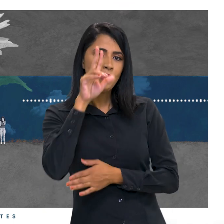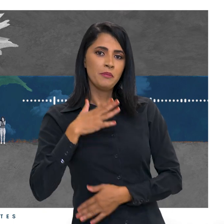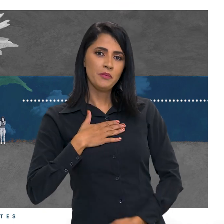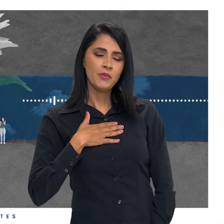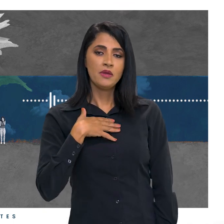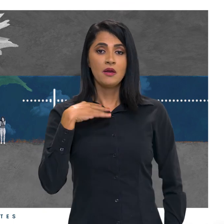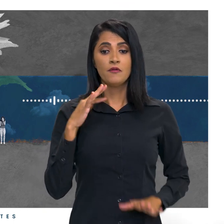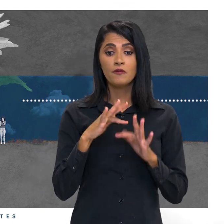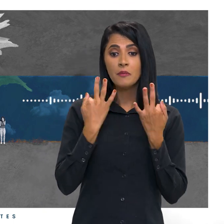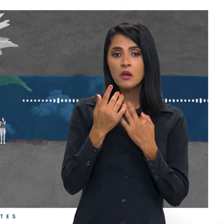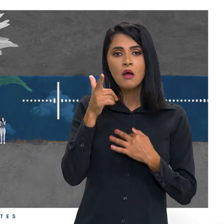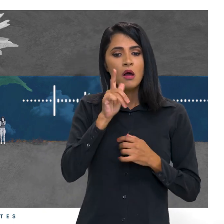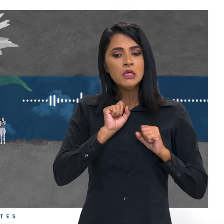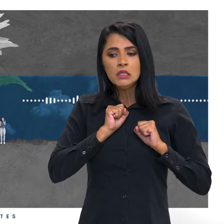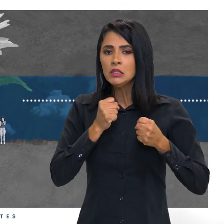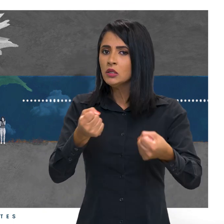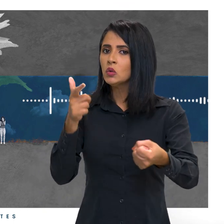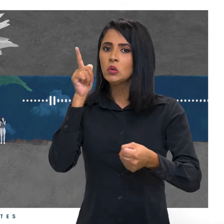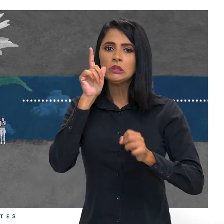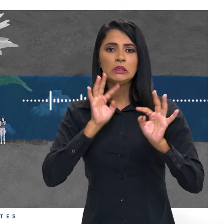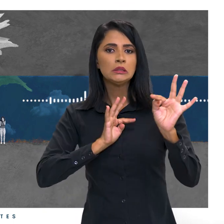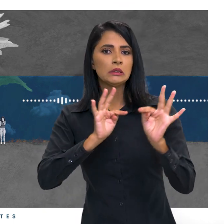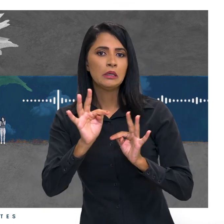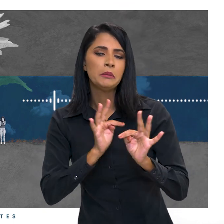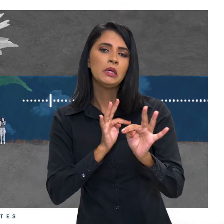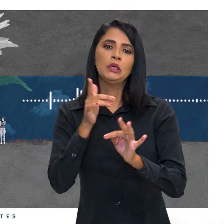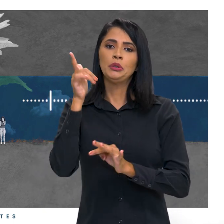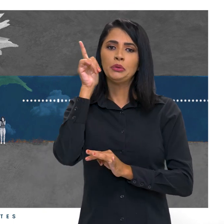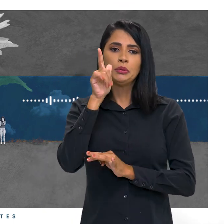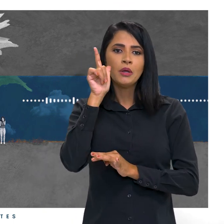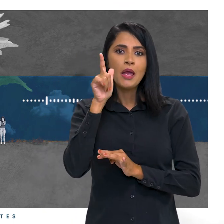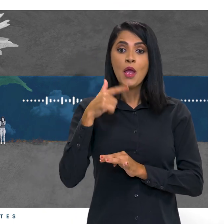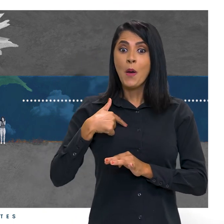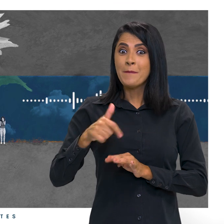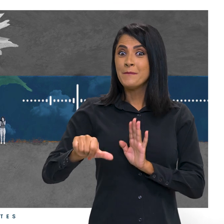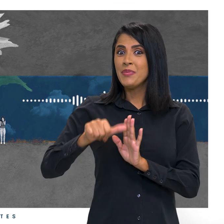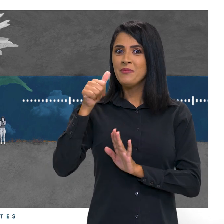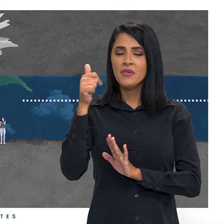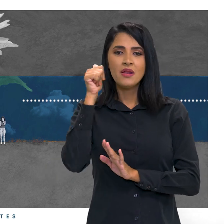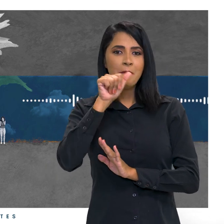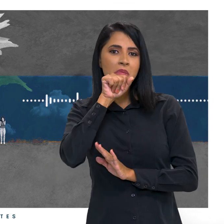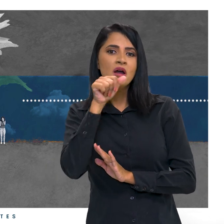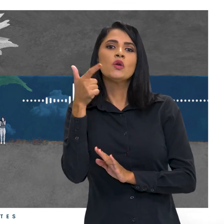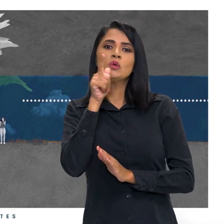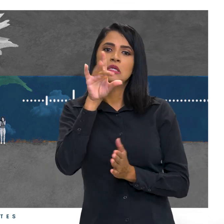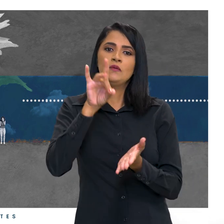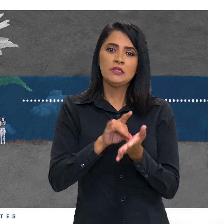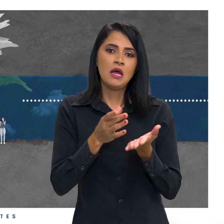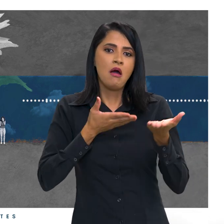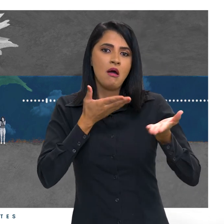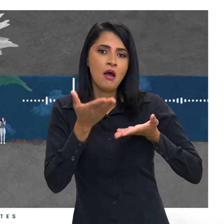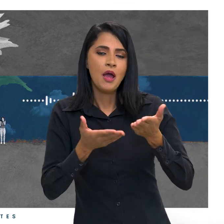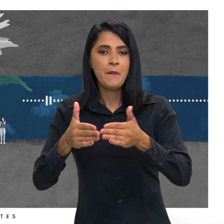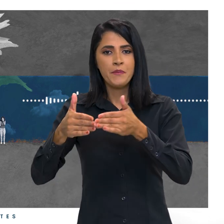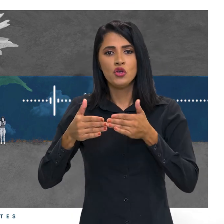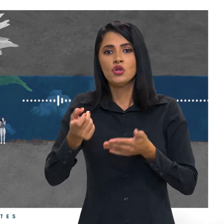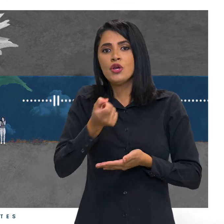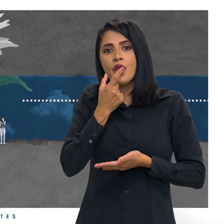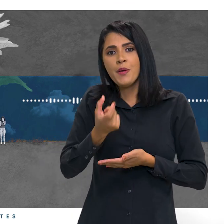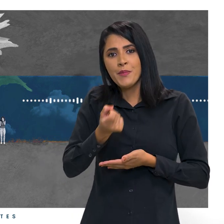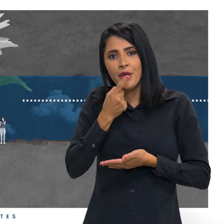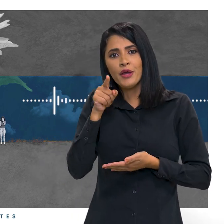a luta para conseguir tratamento. Fui uma das primeiras mães no Brasil a conseguir judicializar para requerer essa medicação em